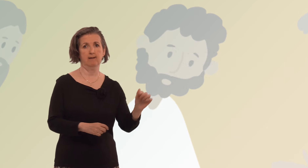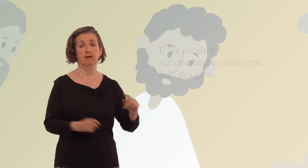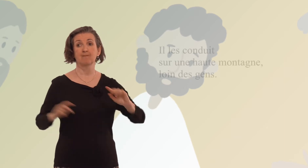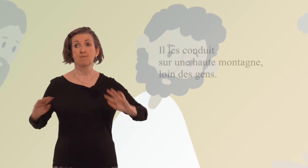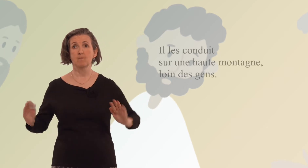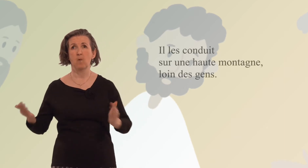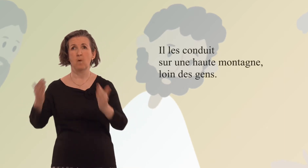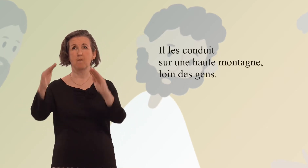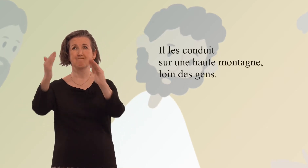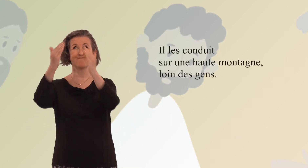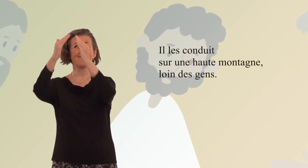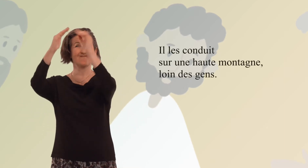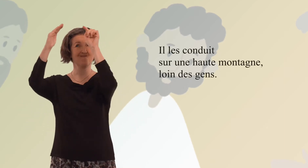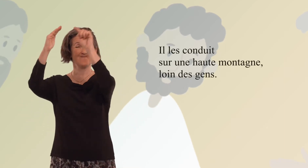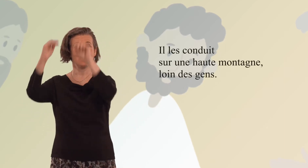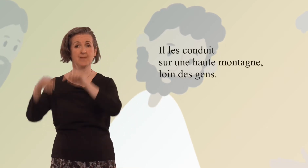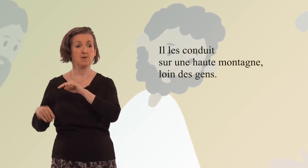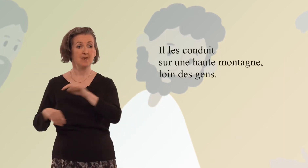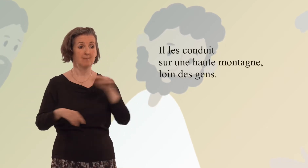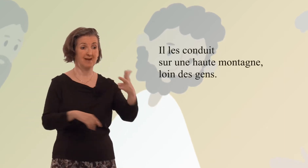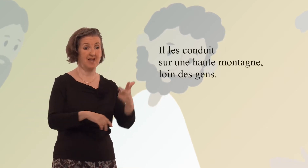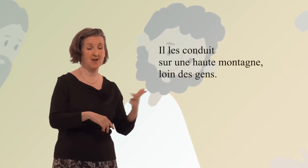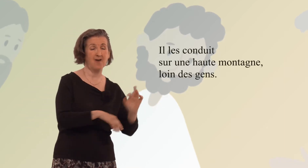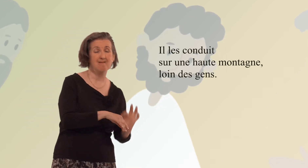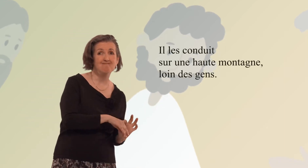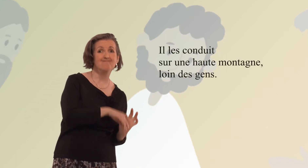Il les conduit sur une haute montagne, loin des gens.